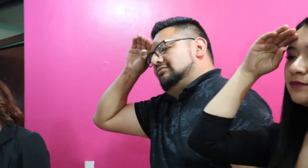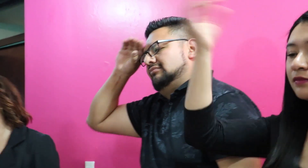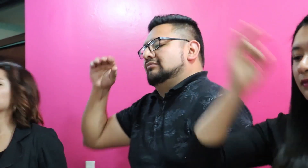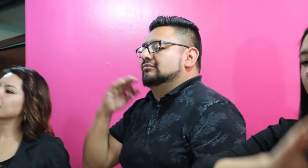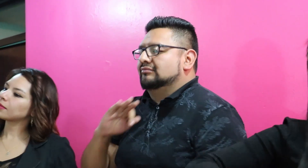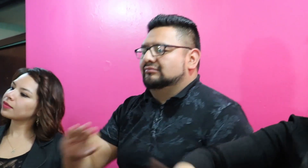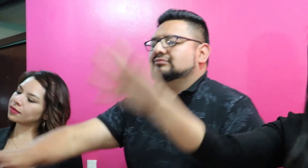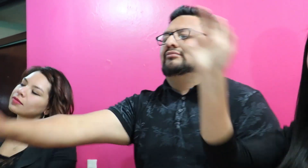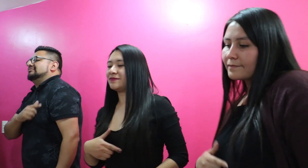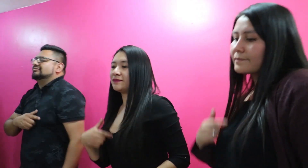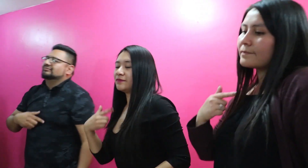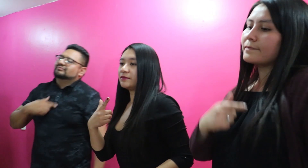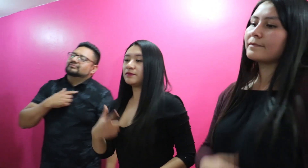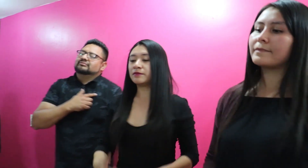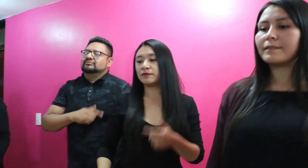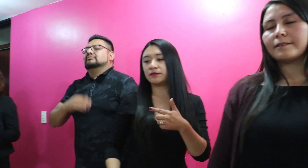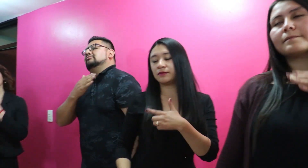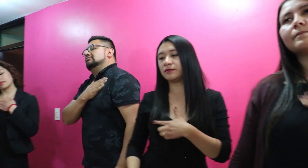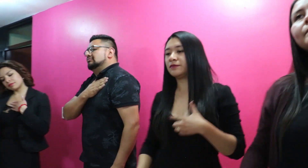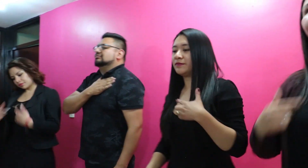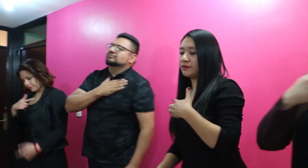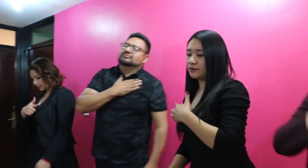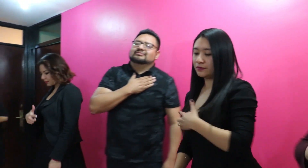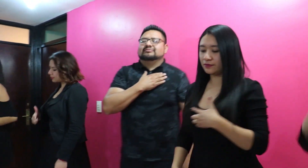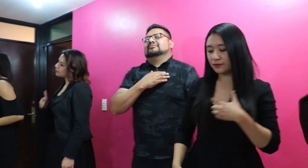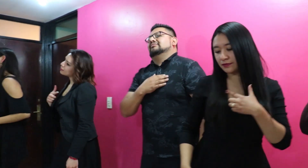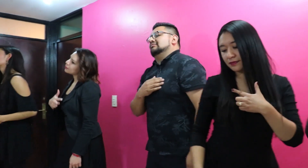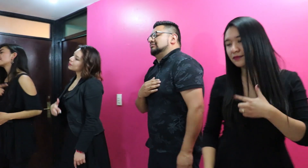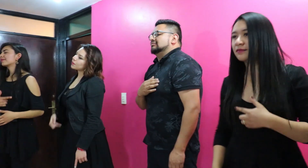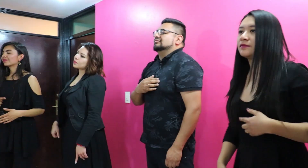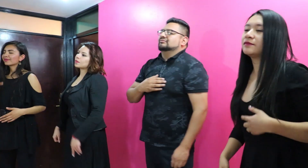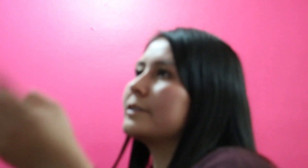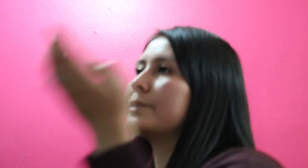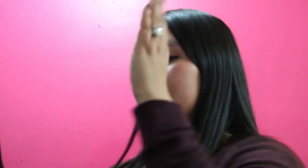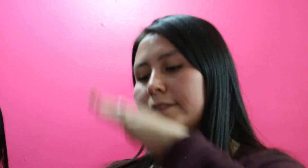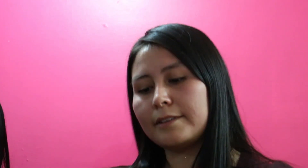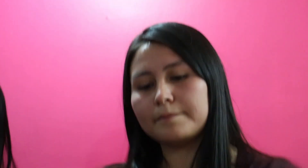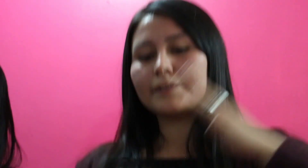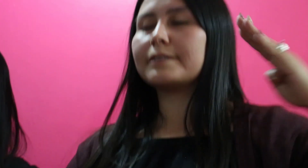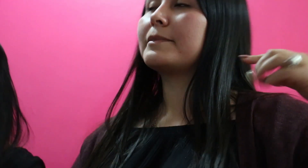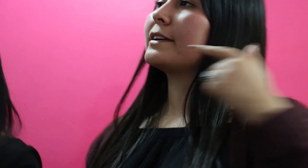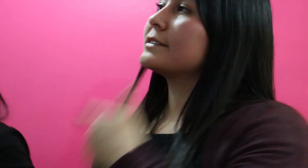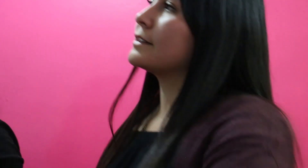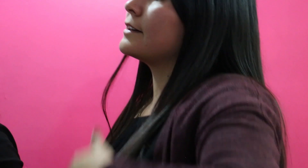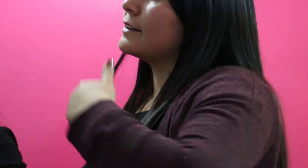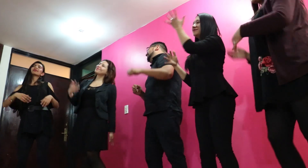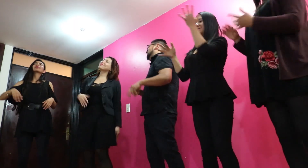mexicanas. Hasta el momento, 41 alumnos mexiquenses han sido los interesados en aprender este lenguaje por